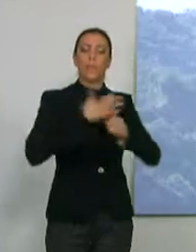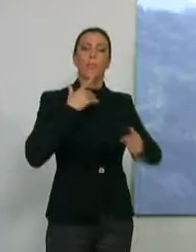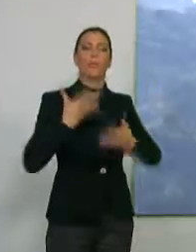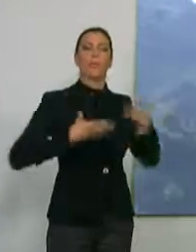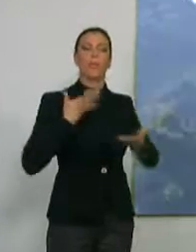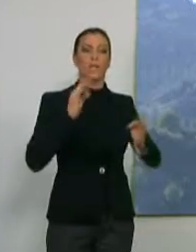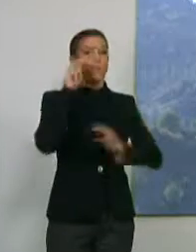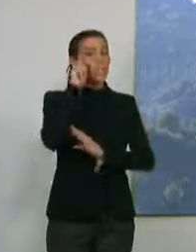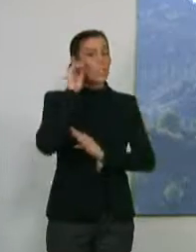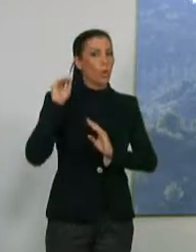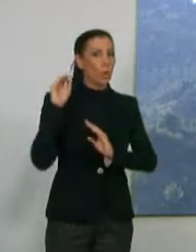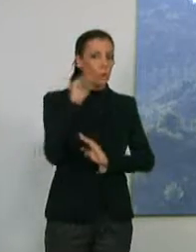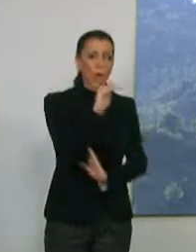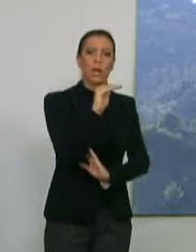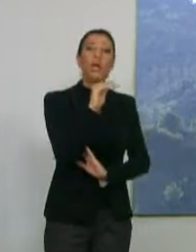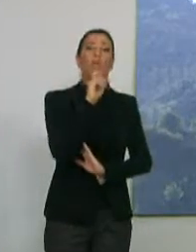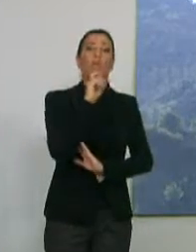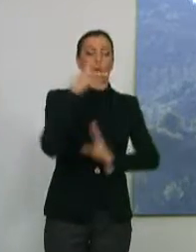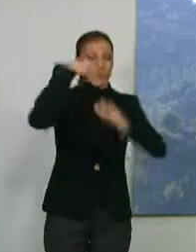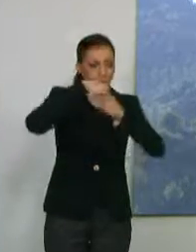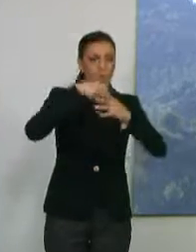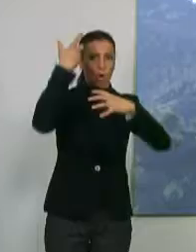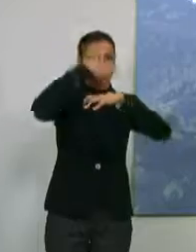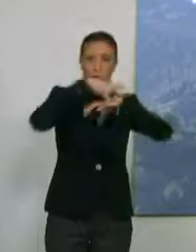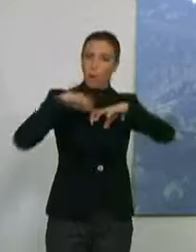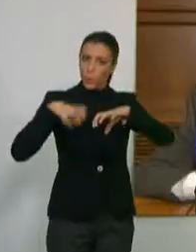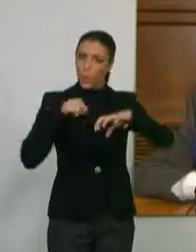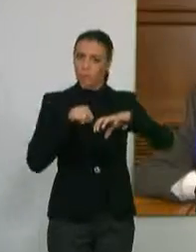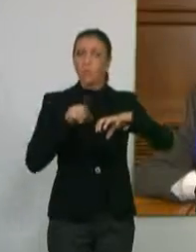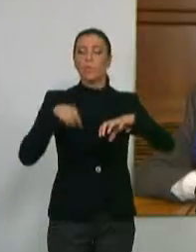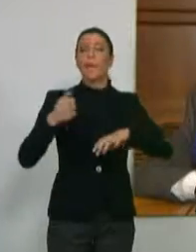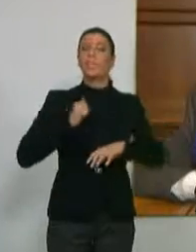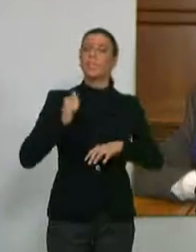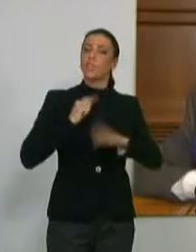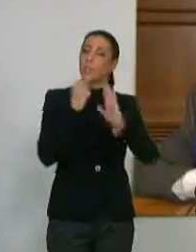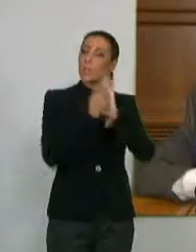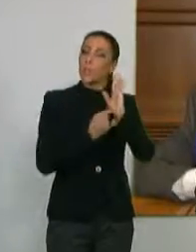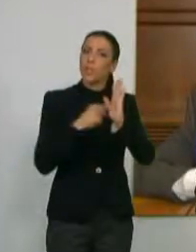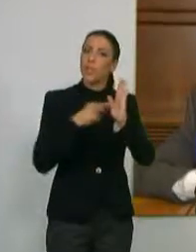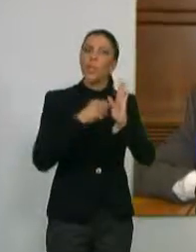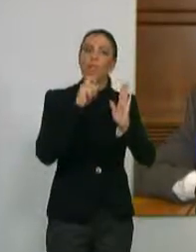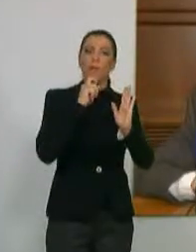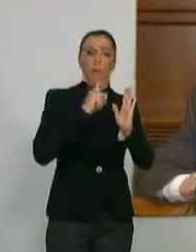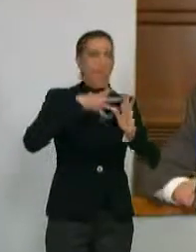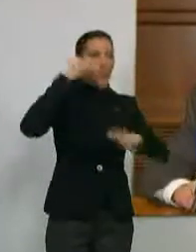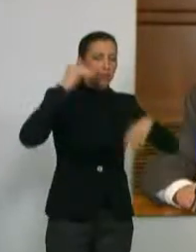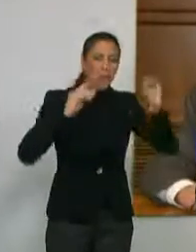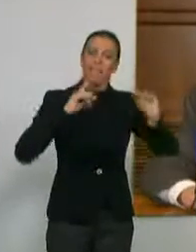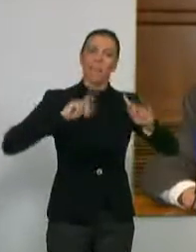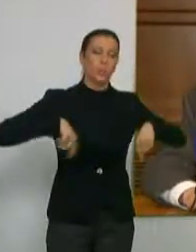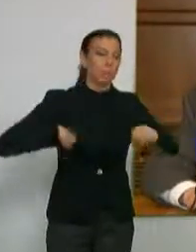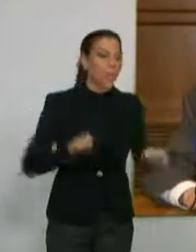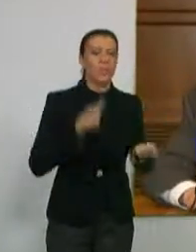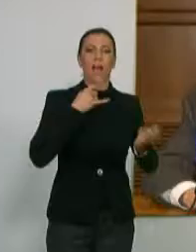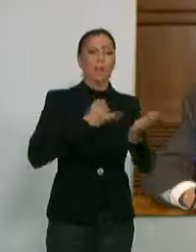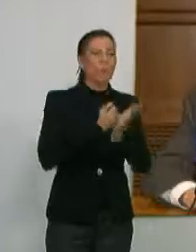promocionar el turismo rural a través de la Mancomunidad de la Costa Tropical, aprovechando las condiciones ideales de media montaña, naturaleza,